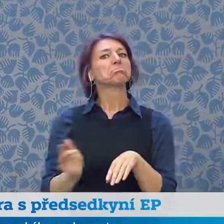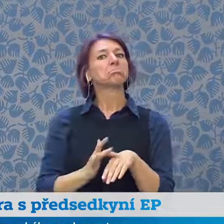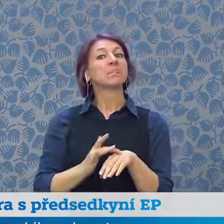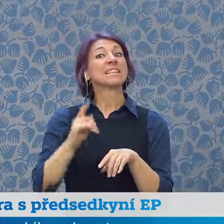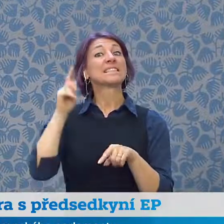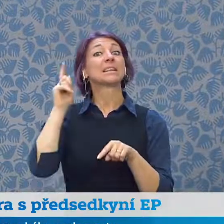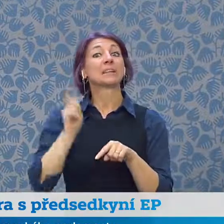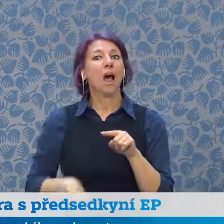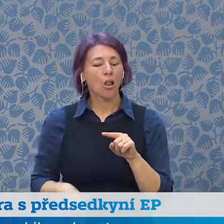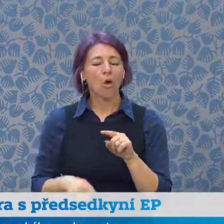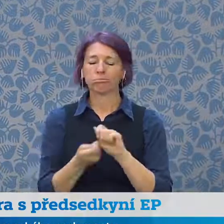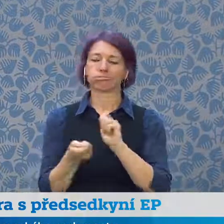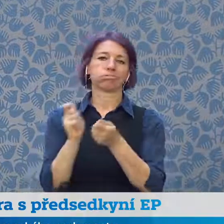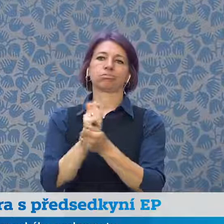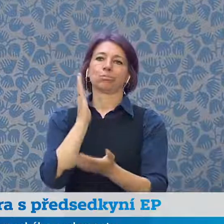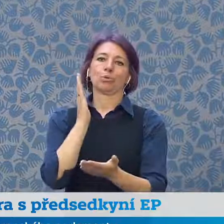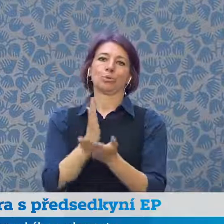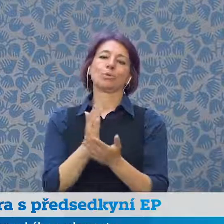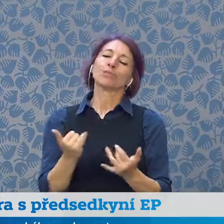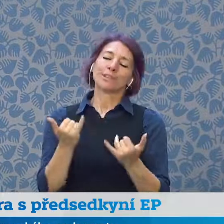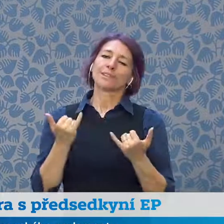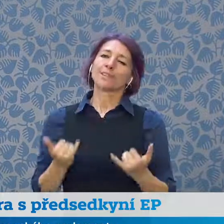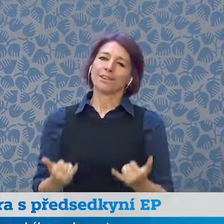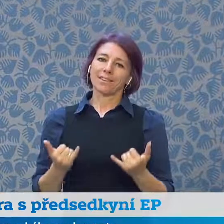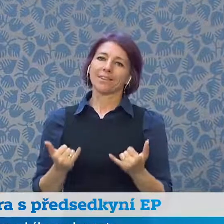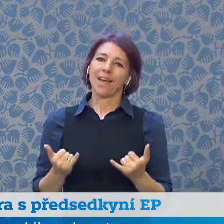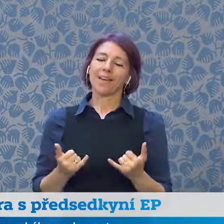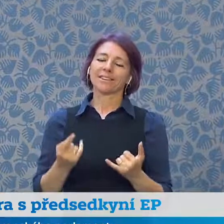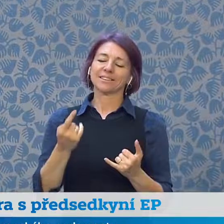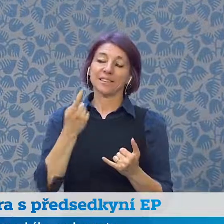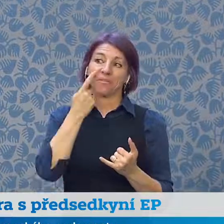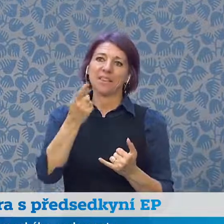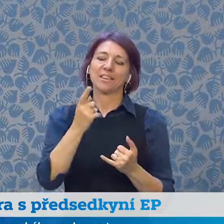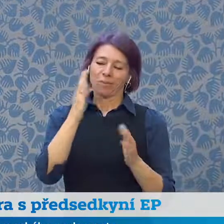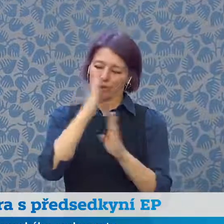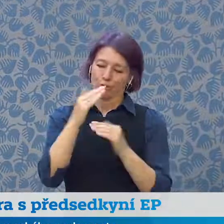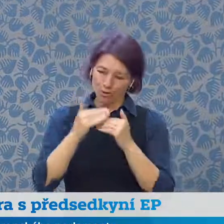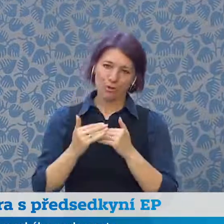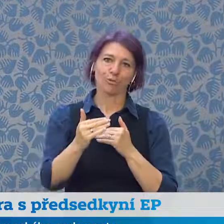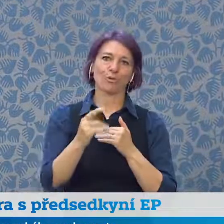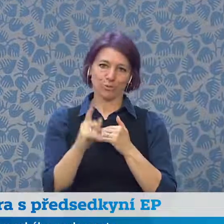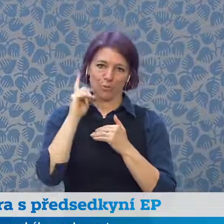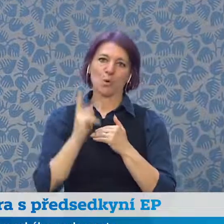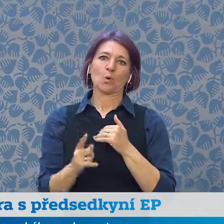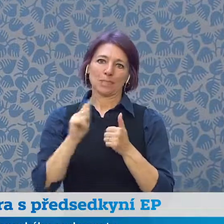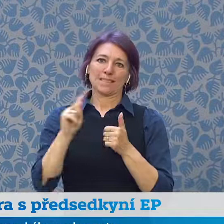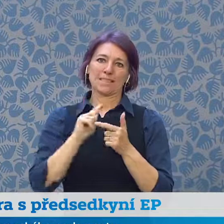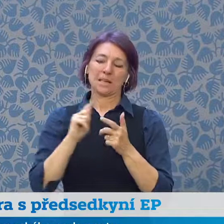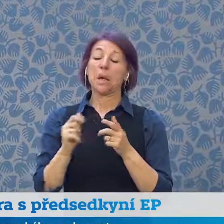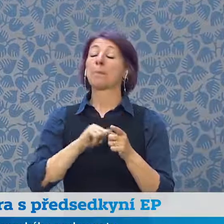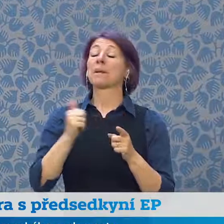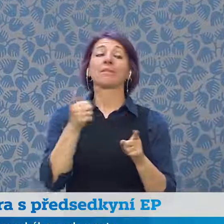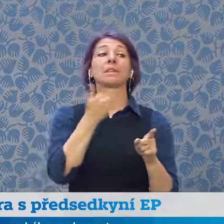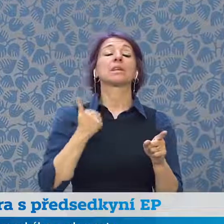Evropě. Tradičně to byla rozhodnutí, která byla přijímána v Evropské radě, pak se to